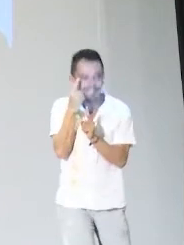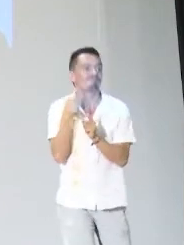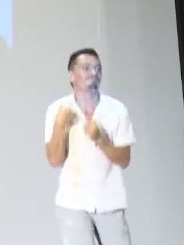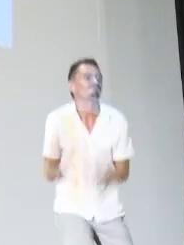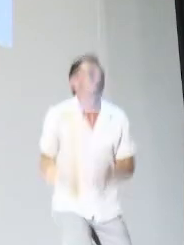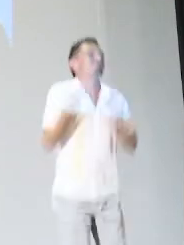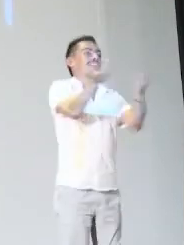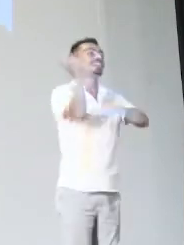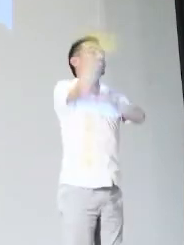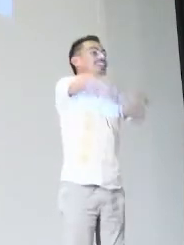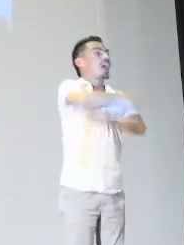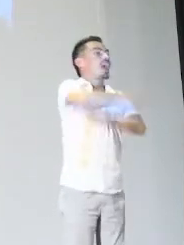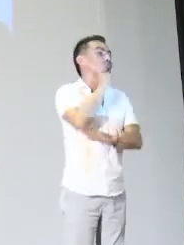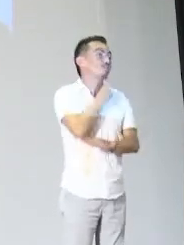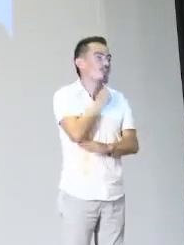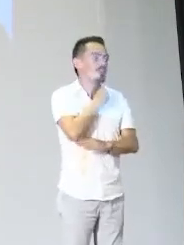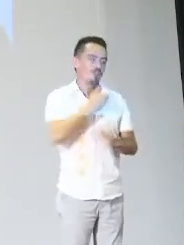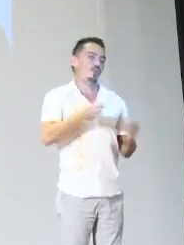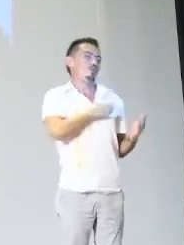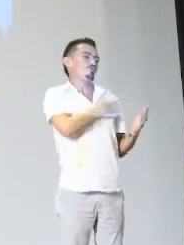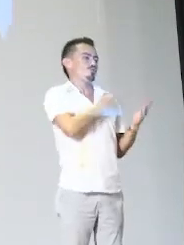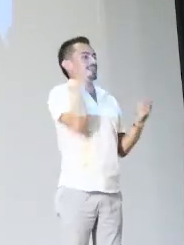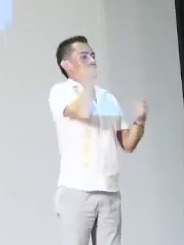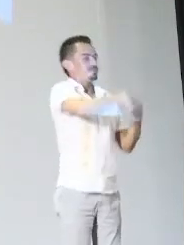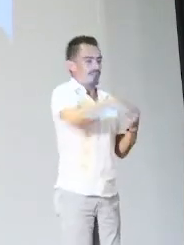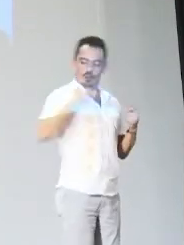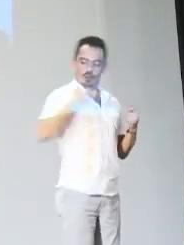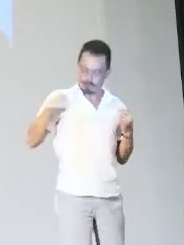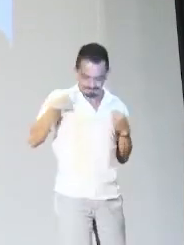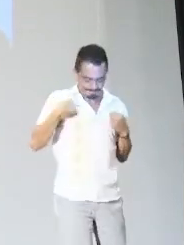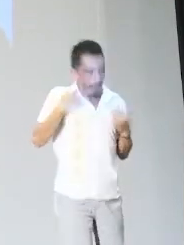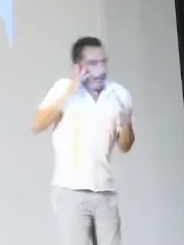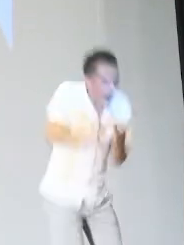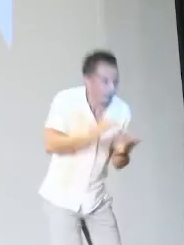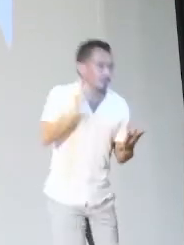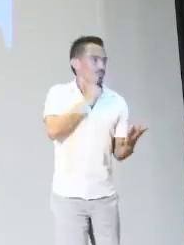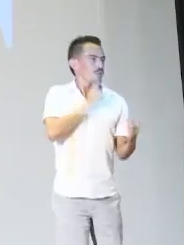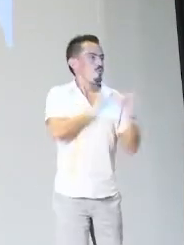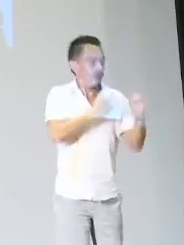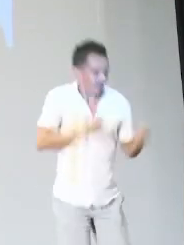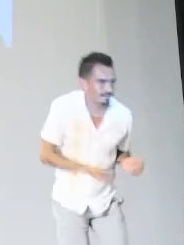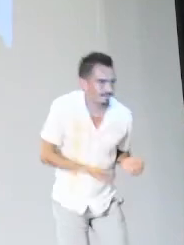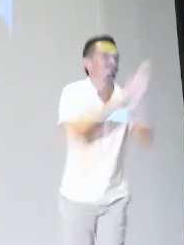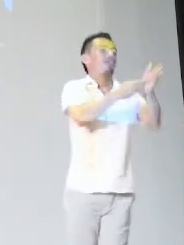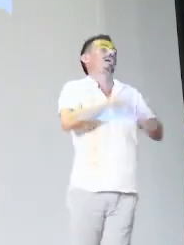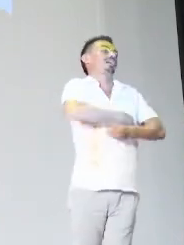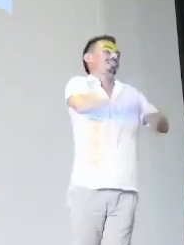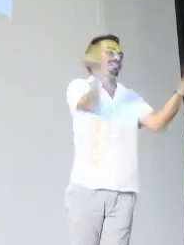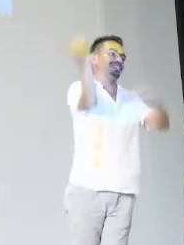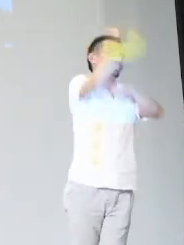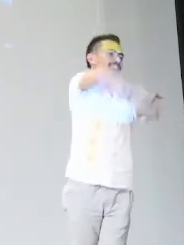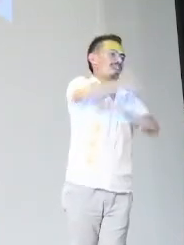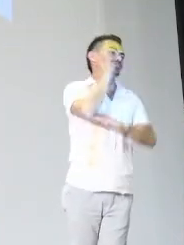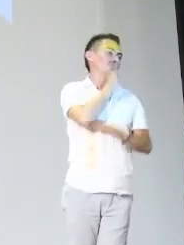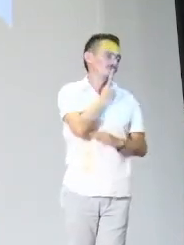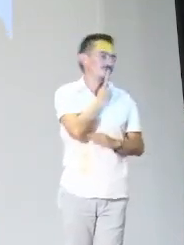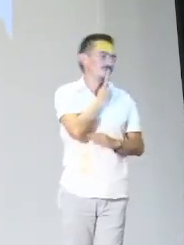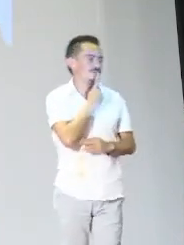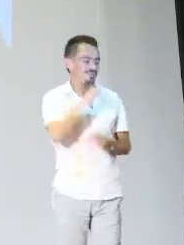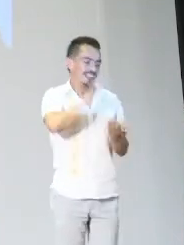en ese momento, pero pues les envía con caluroso salud. Y por supuesto entiende